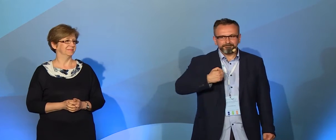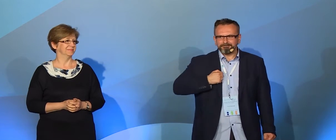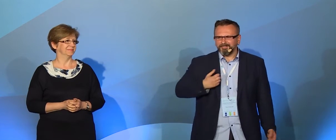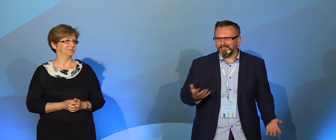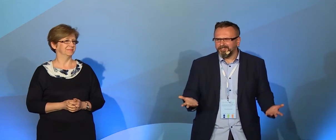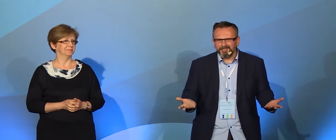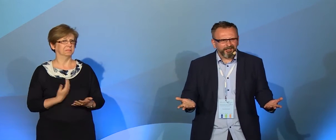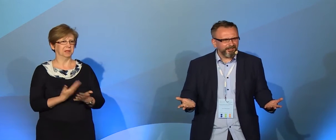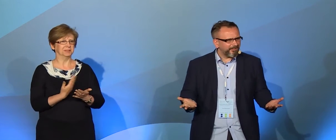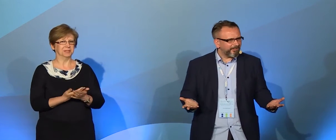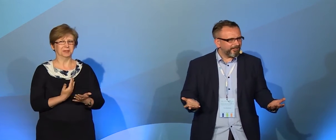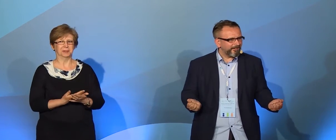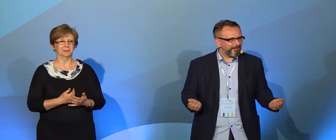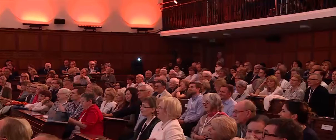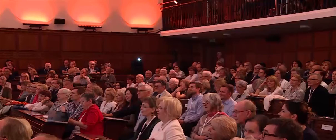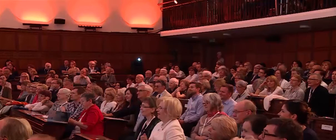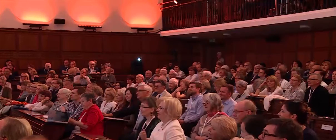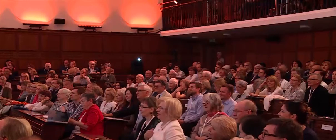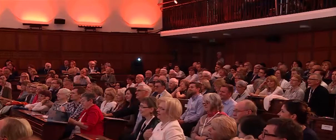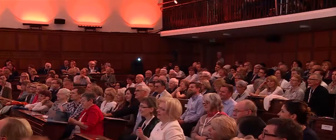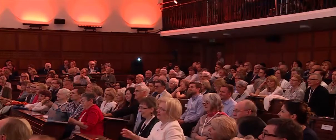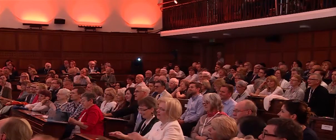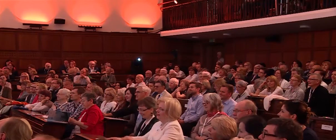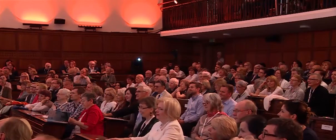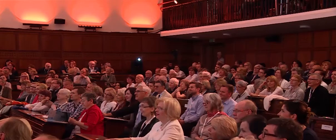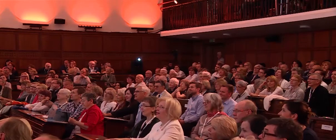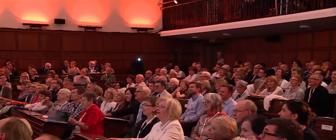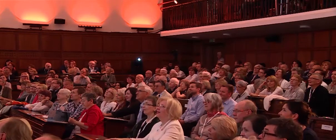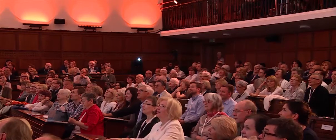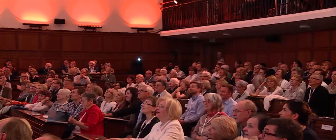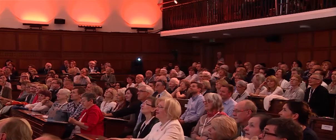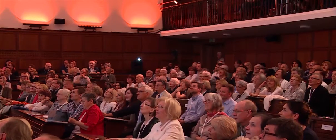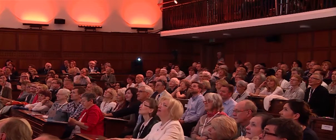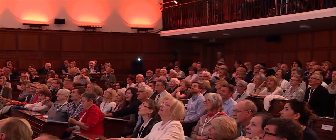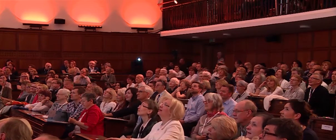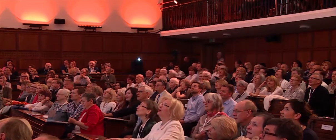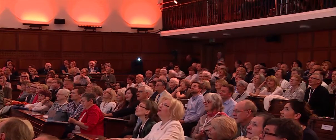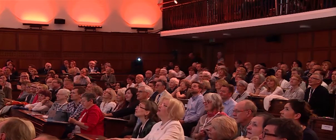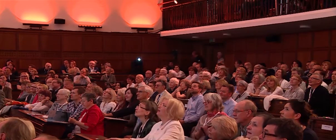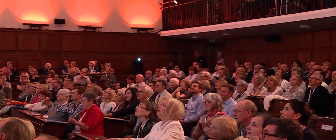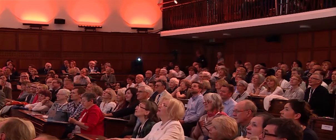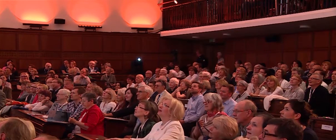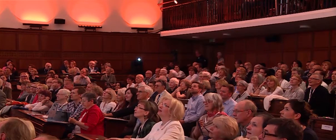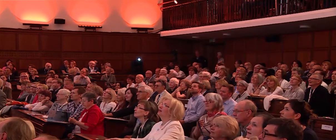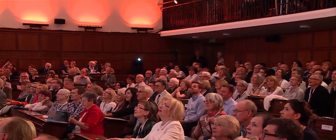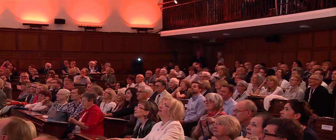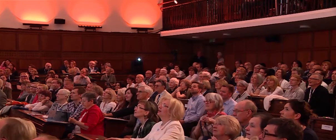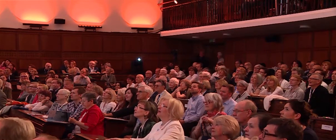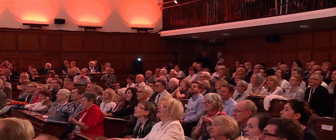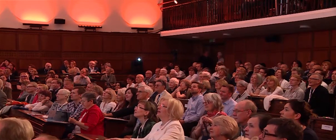Dlaczego? Niech Państwo popatrzą tam wyżej. Warszawa kojarzy się z syrenką, a